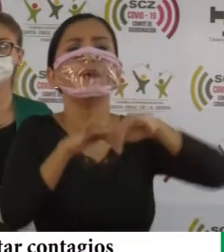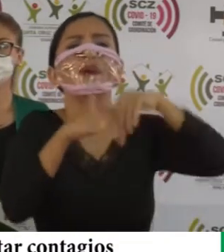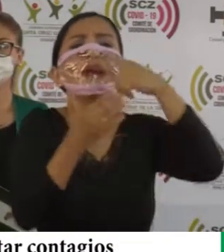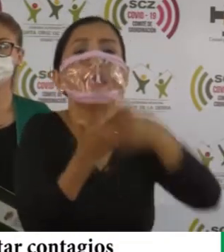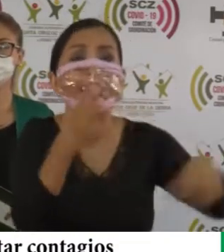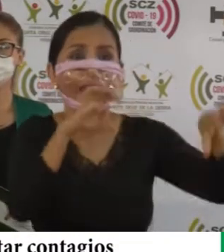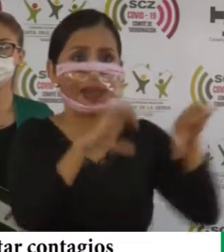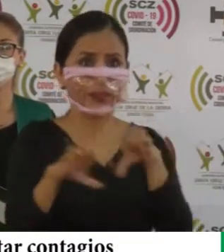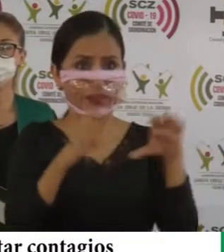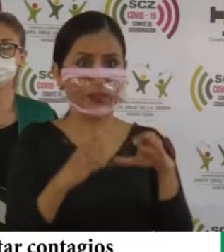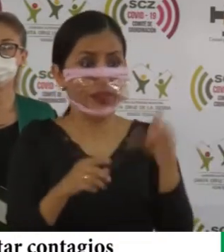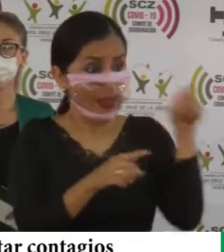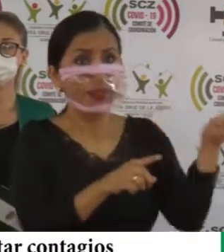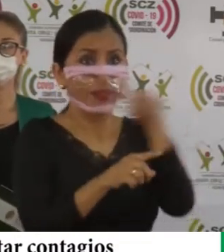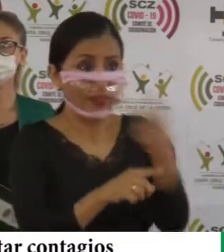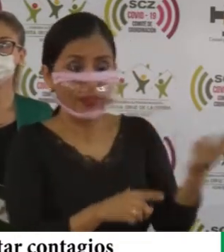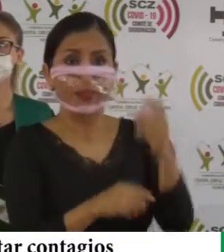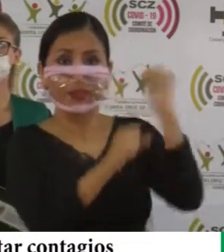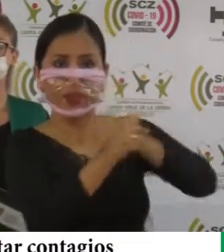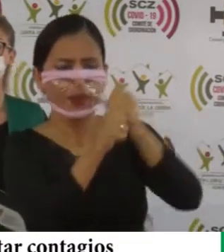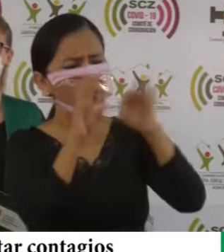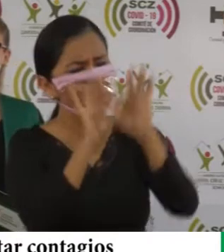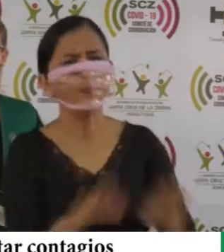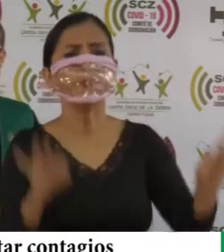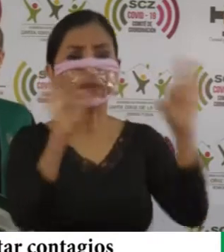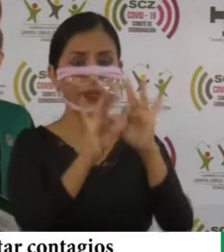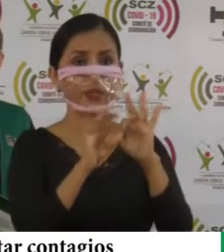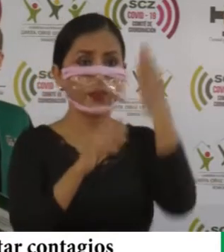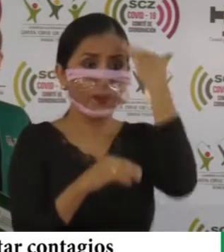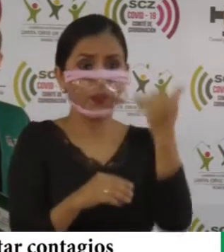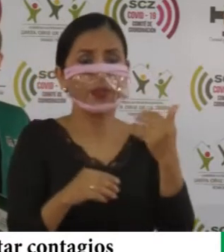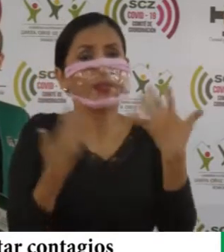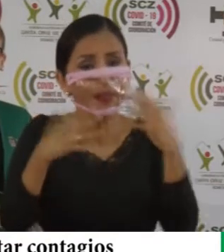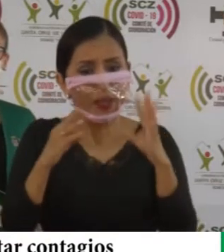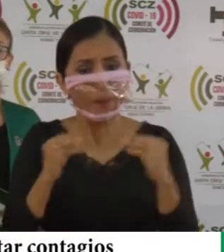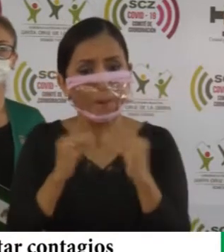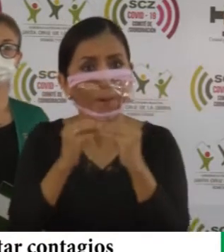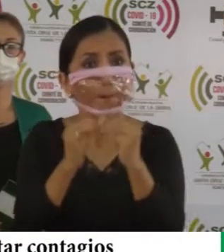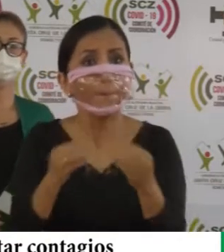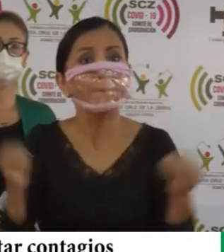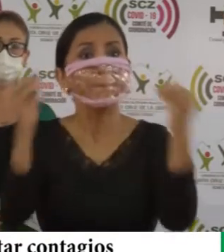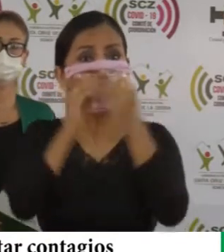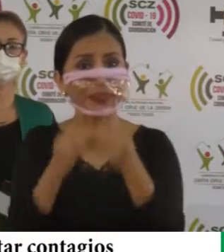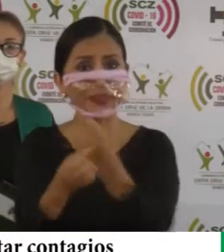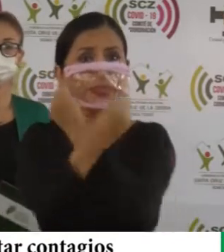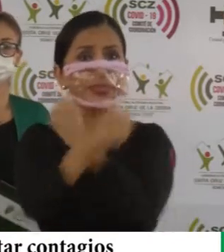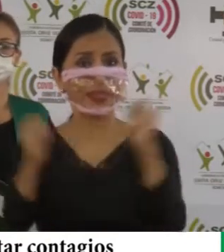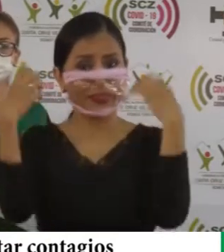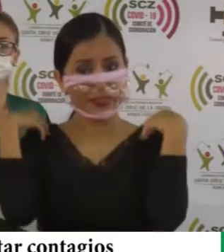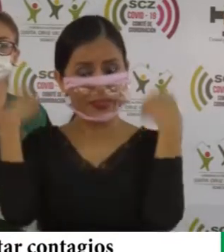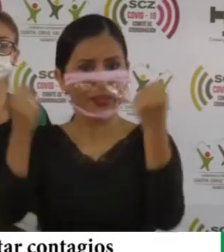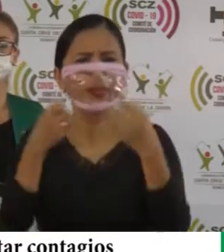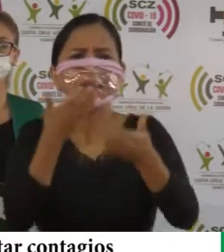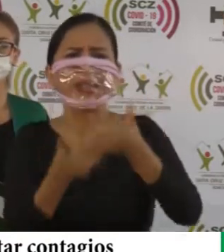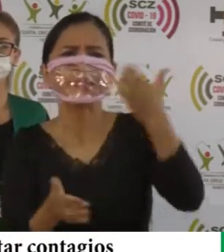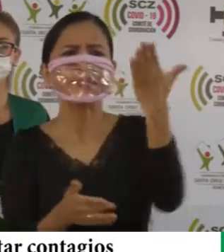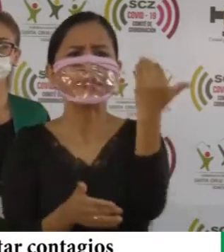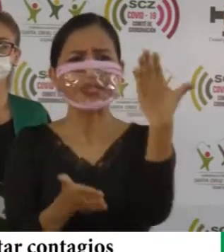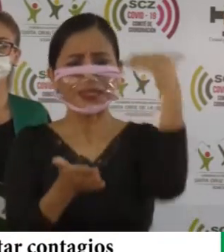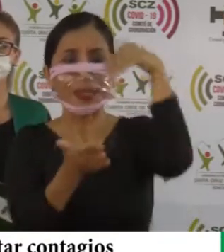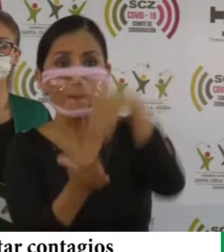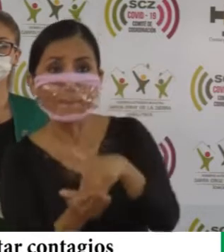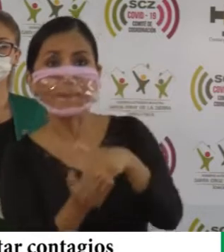este trabajo porque con esto vamos a sumar los recuperados que tenemos en nuestro departamento actualmente tenemos casi 15 mil